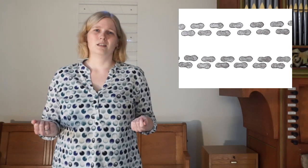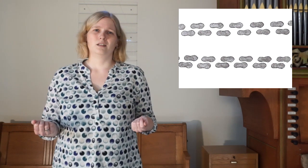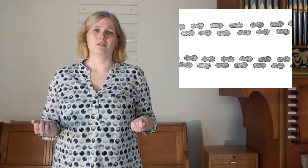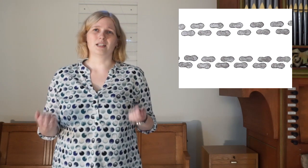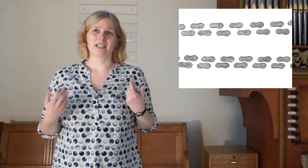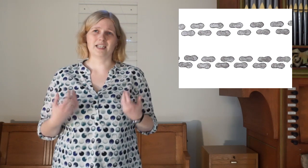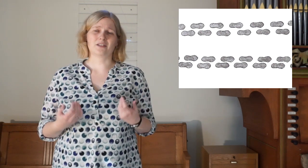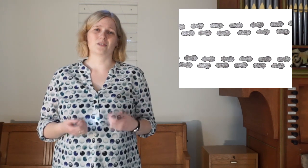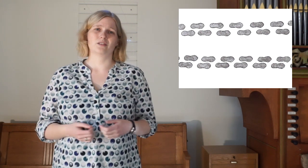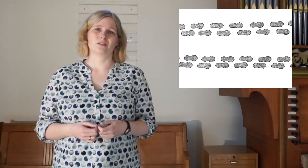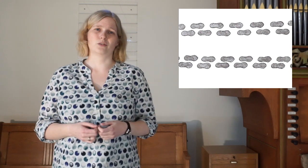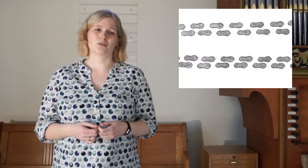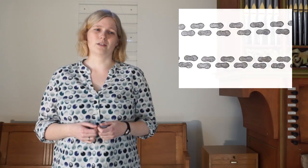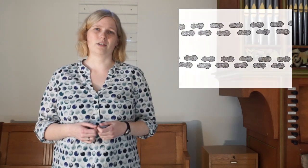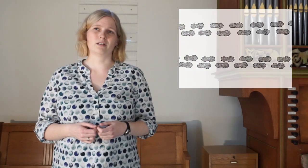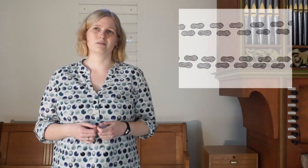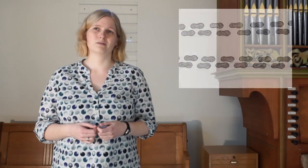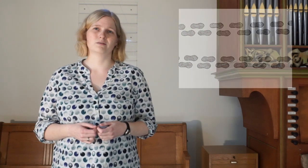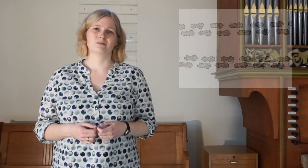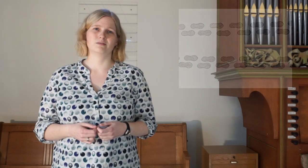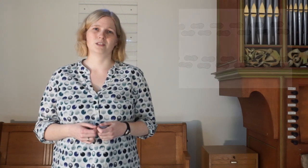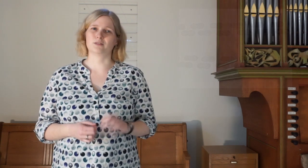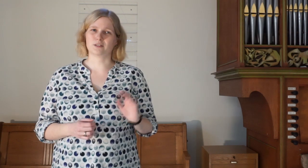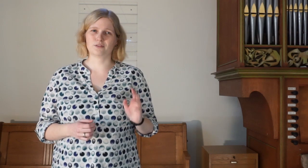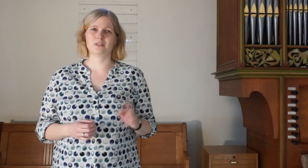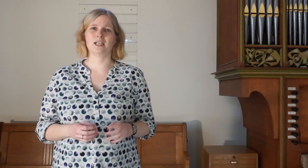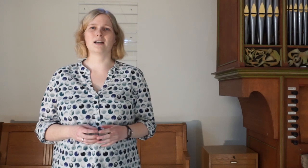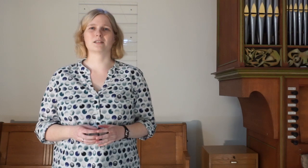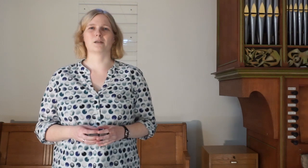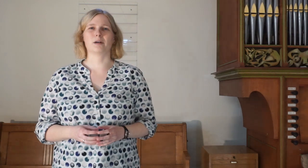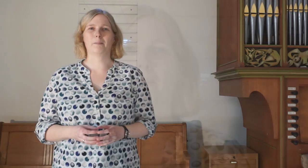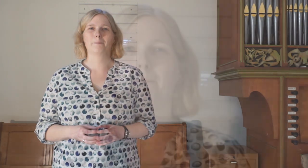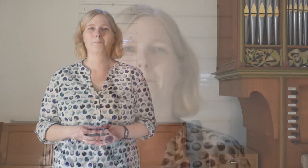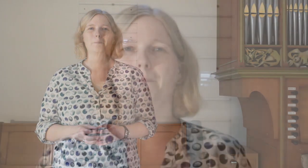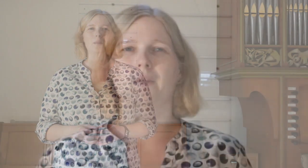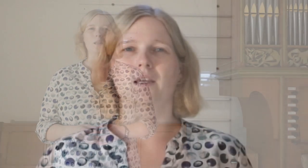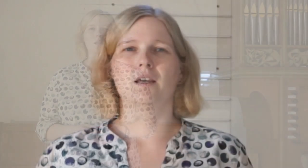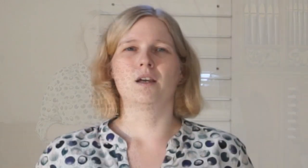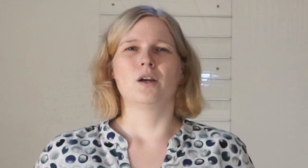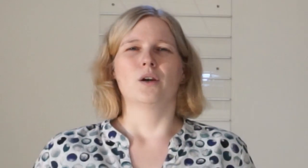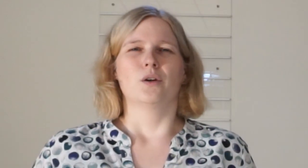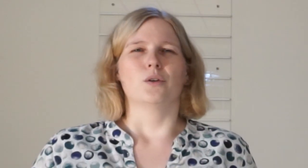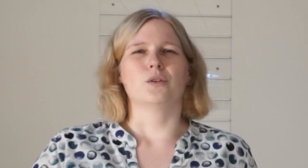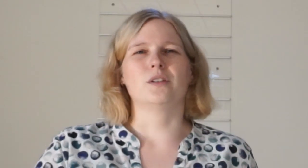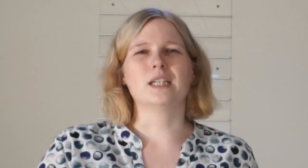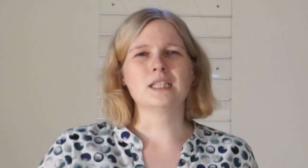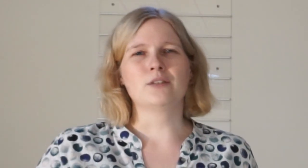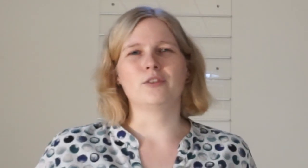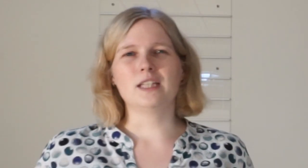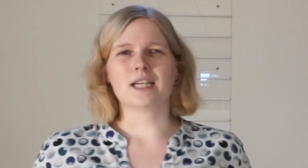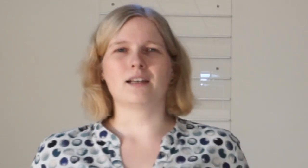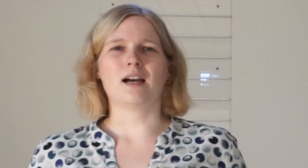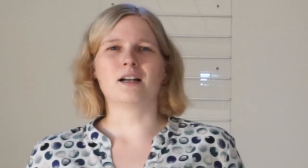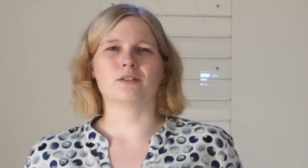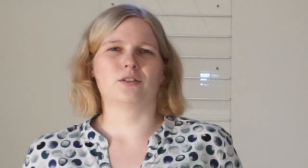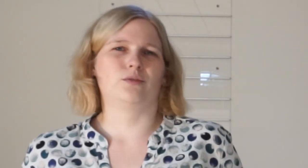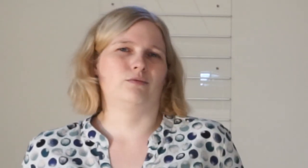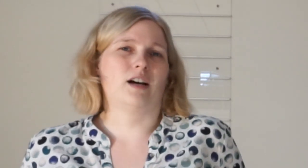Weil ihr Herz so schwer war. Sie waren viel langsamer. Und sie gingen den Weg entlang und es war